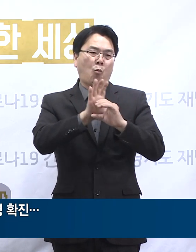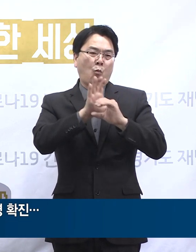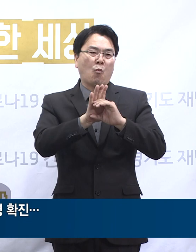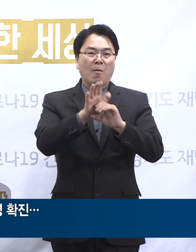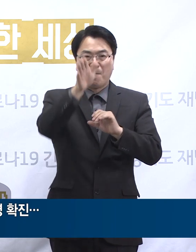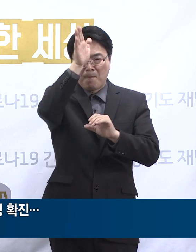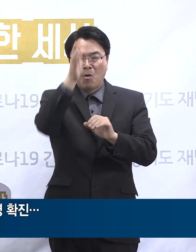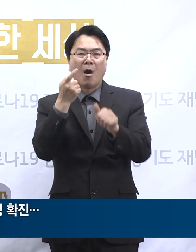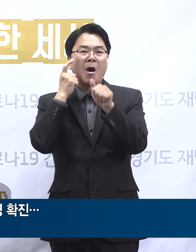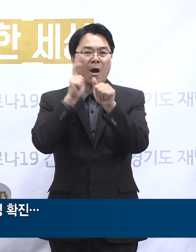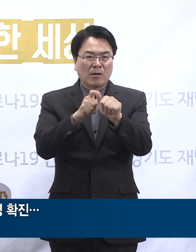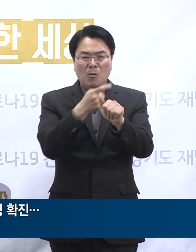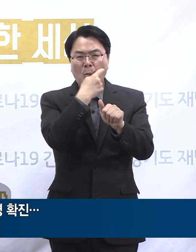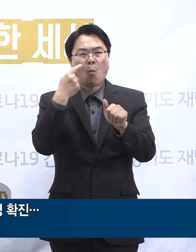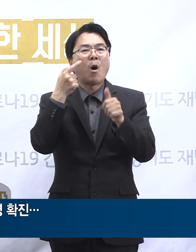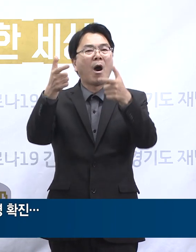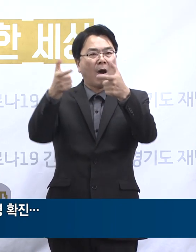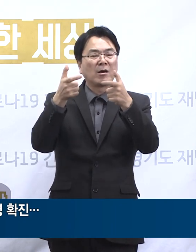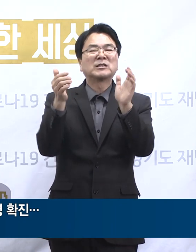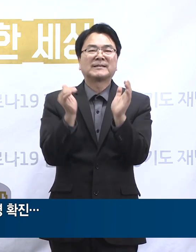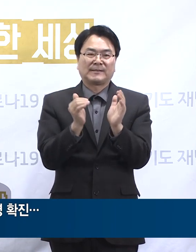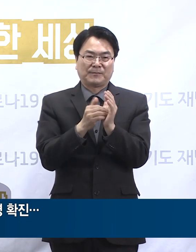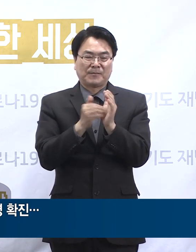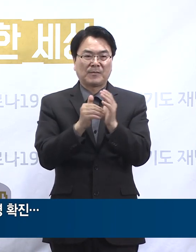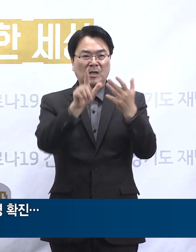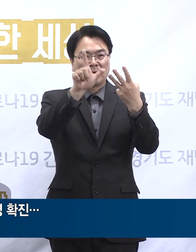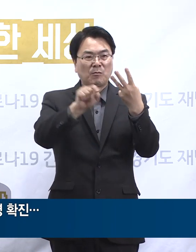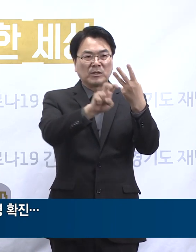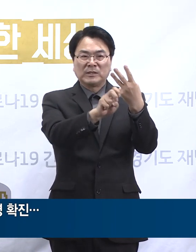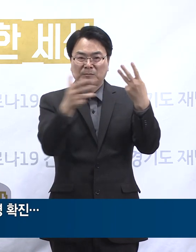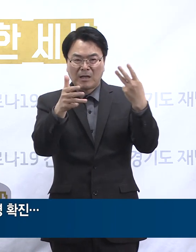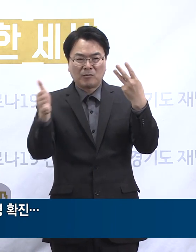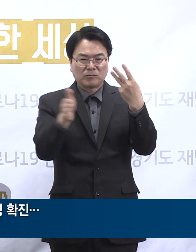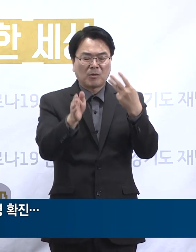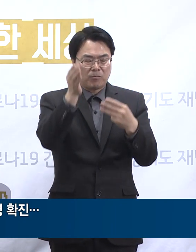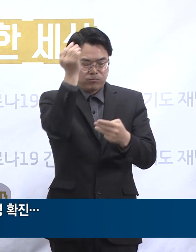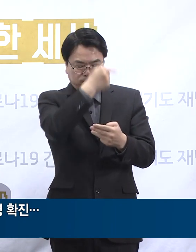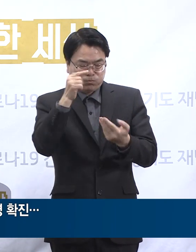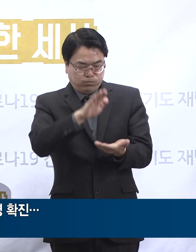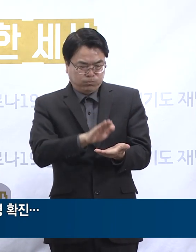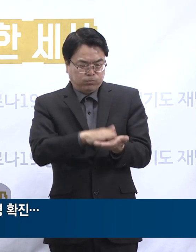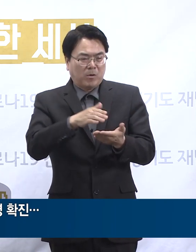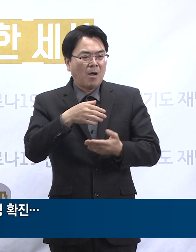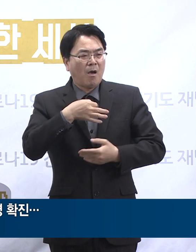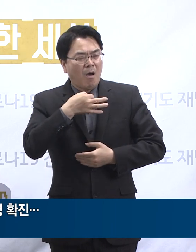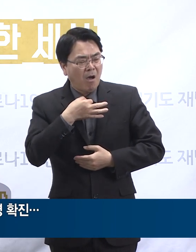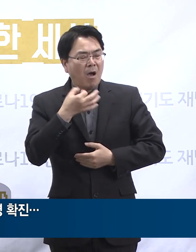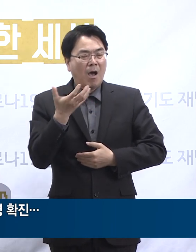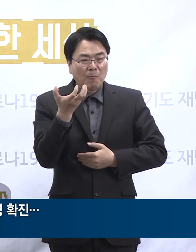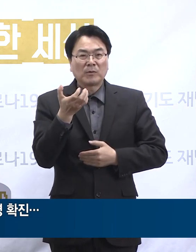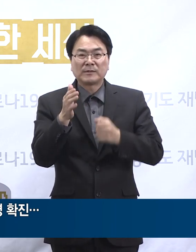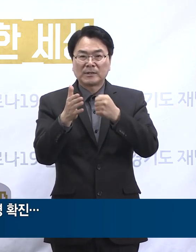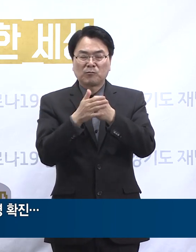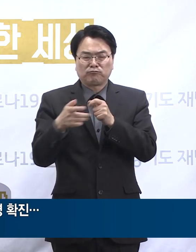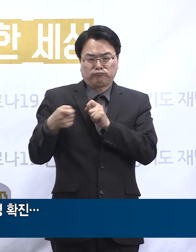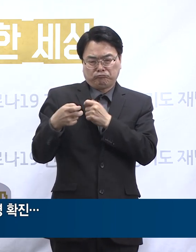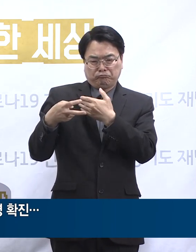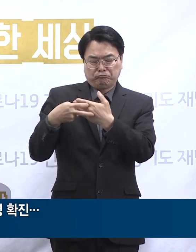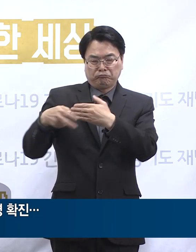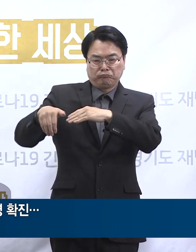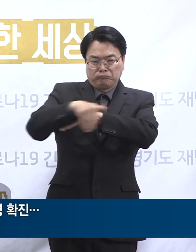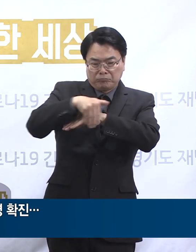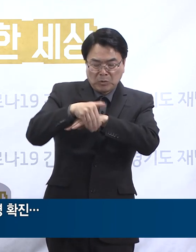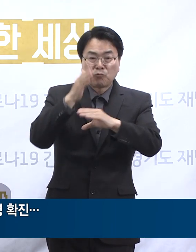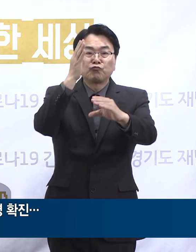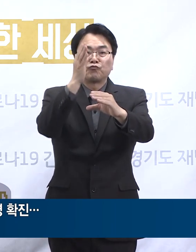판정을 받았습니다. 확진자분은 3월 28일부터 발열과 인후통 등의 증상이 있어 인근 의원에서 진료를 받았고